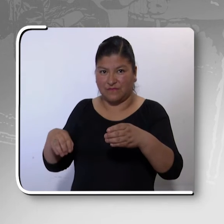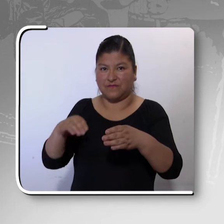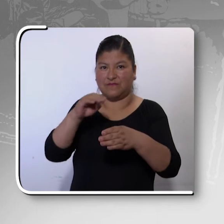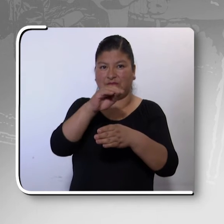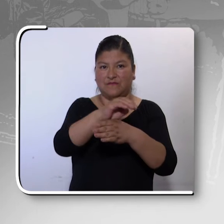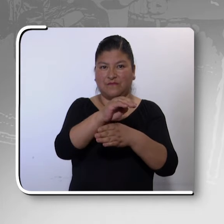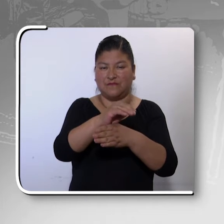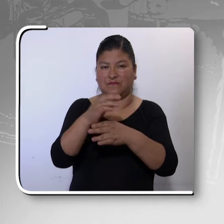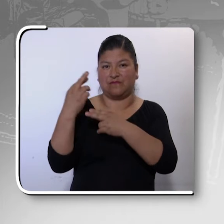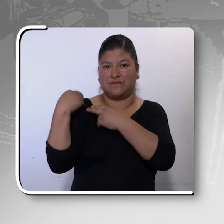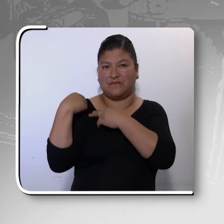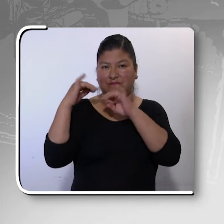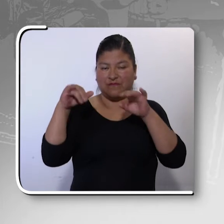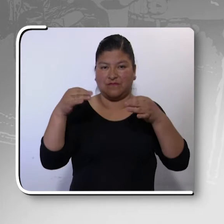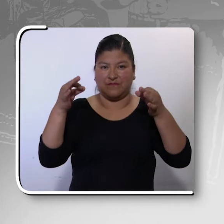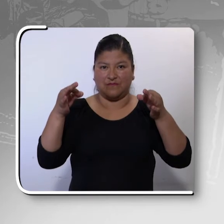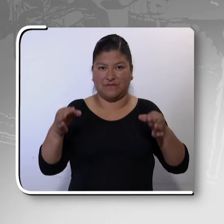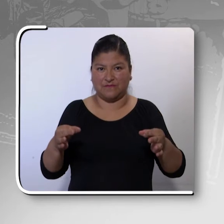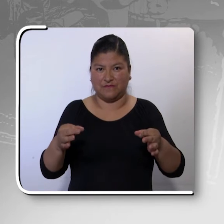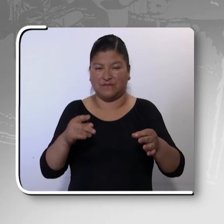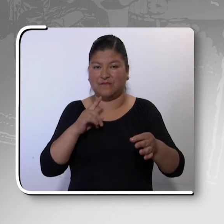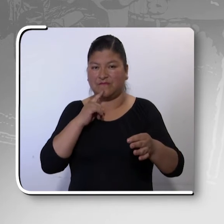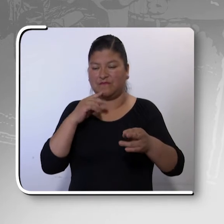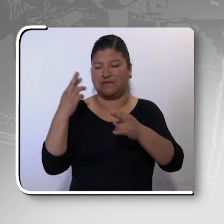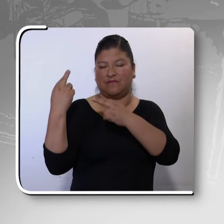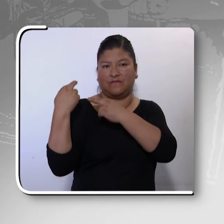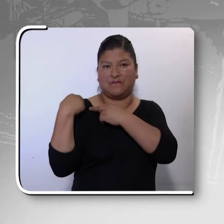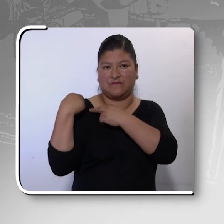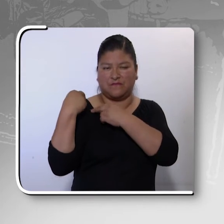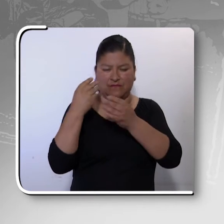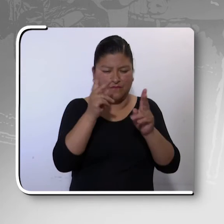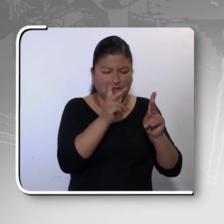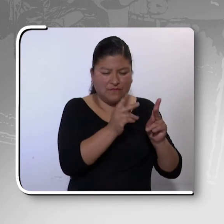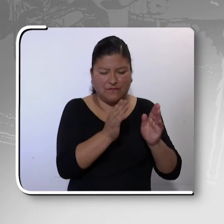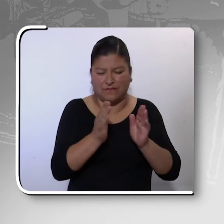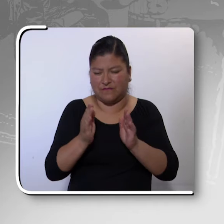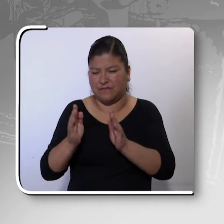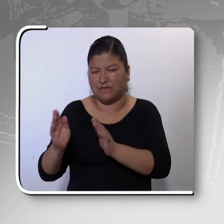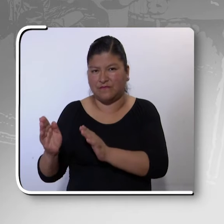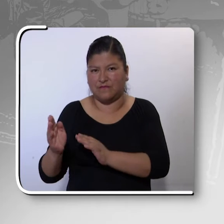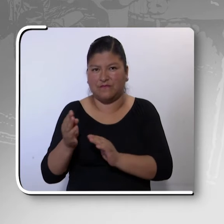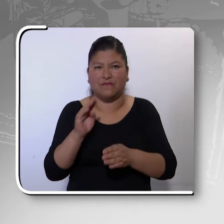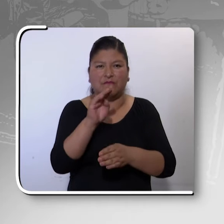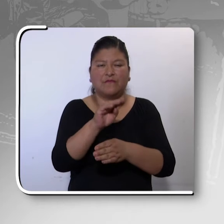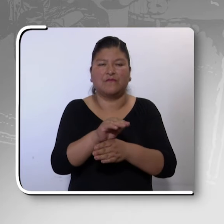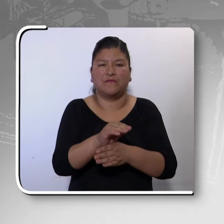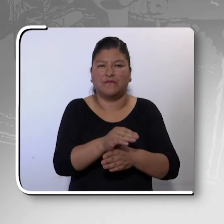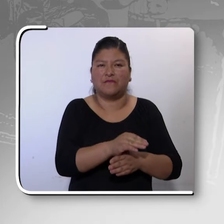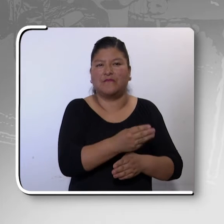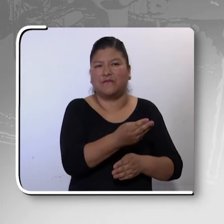Ministerio de Justicia, encargada de la planificación estratégica en materia de discapacidad.